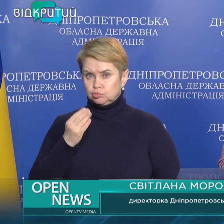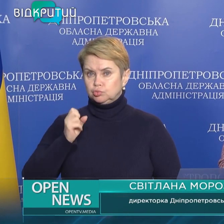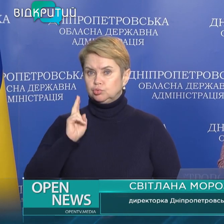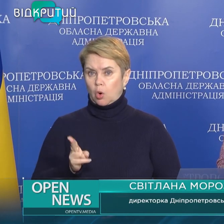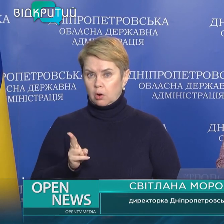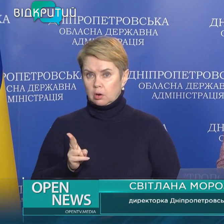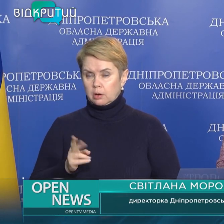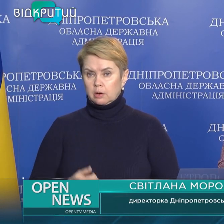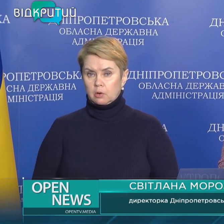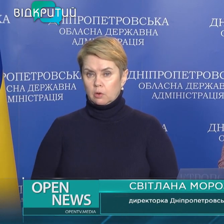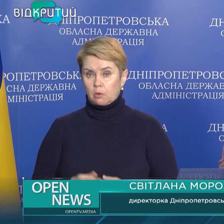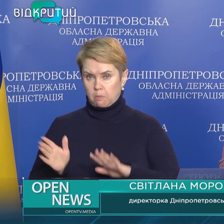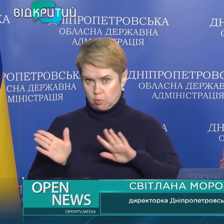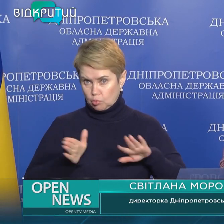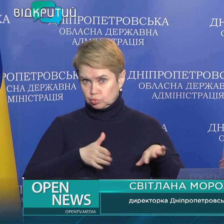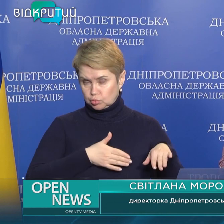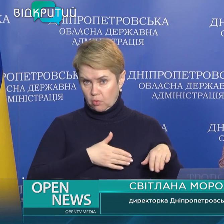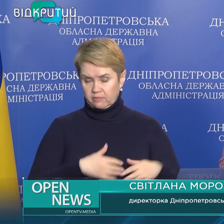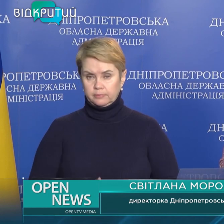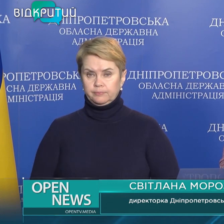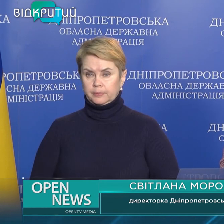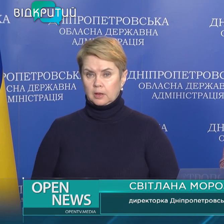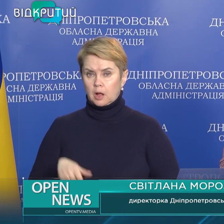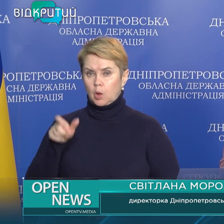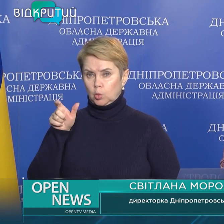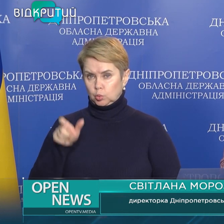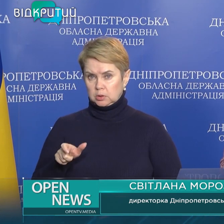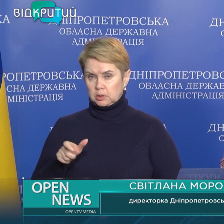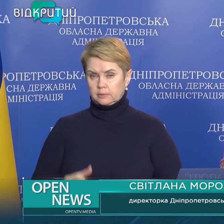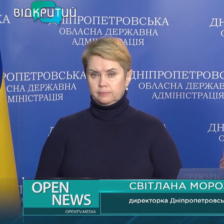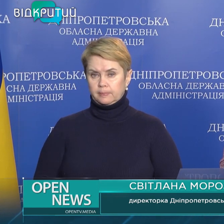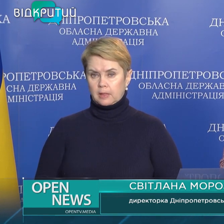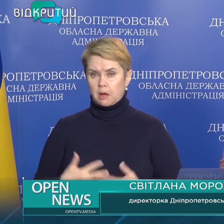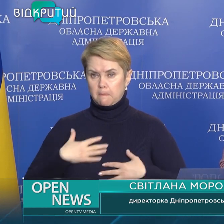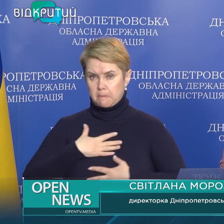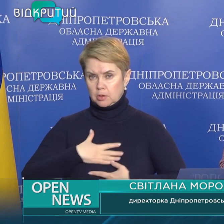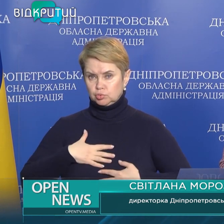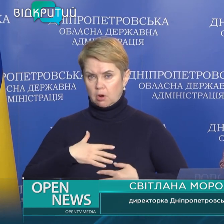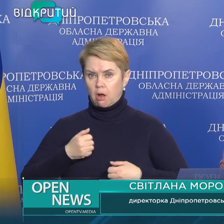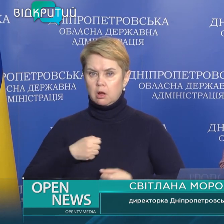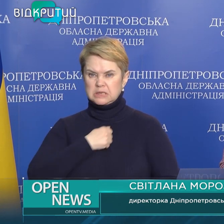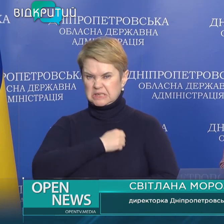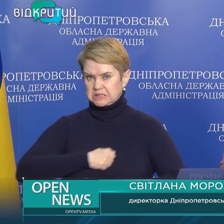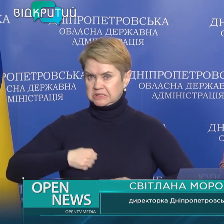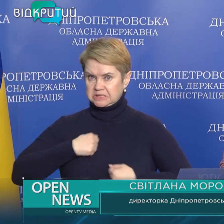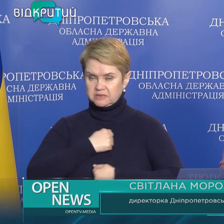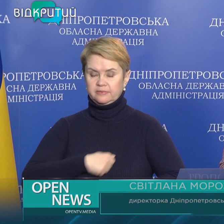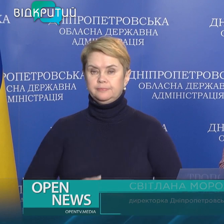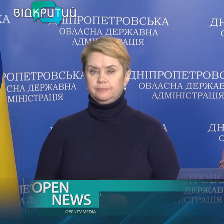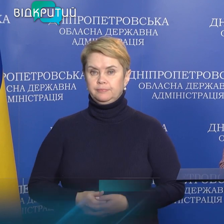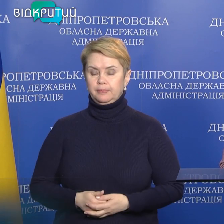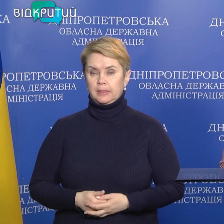пройшов, людина переживає гнів, злість.